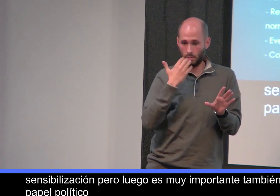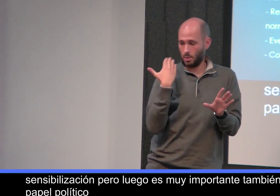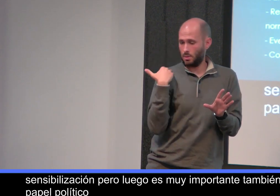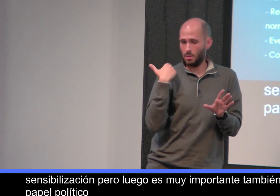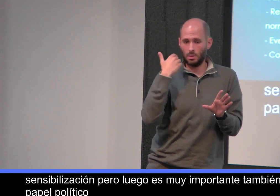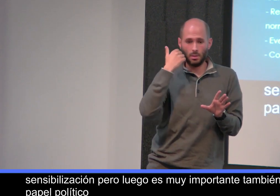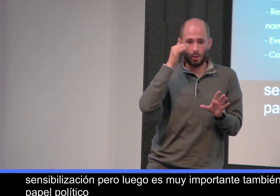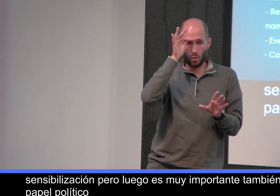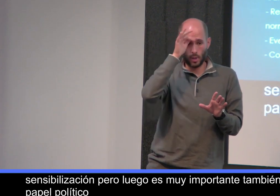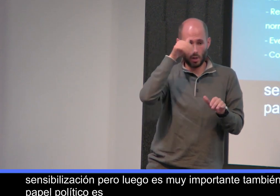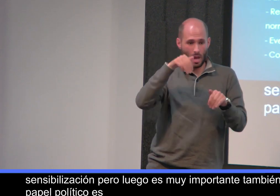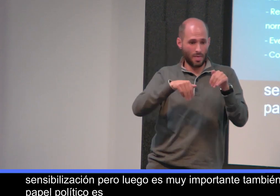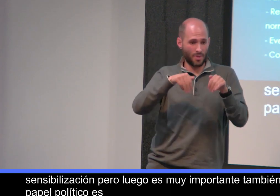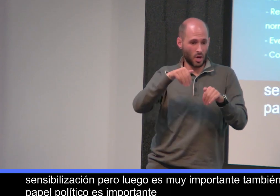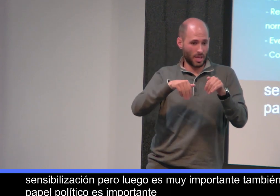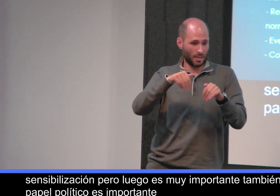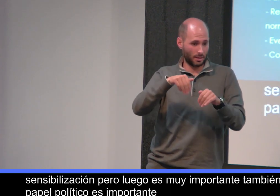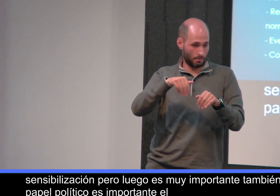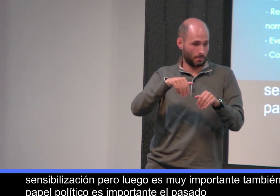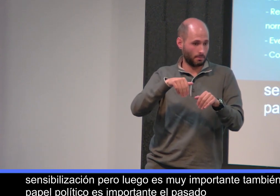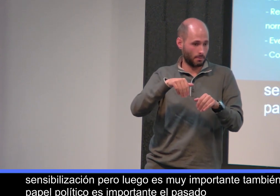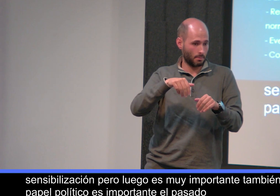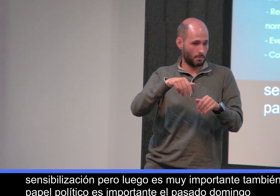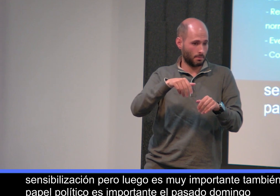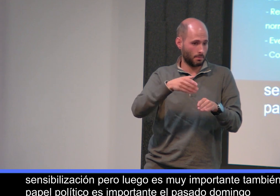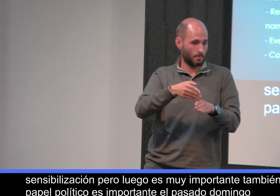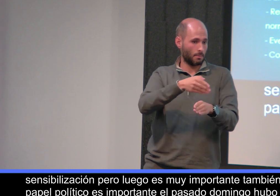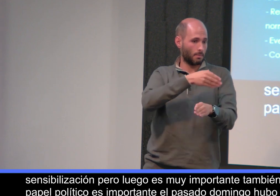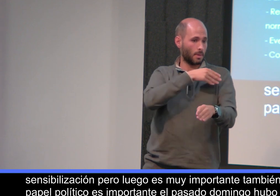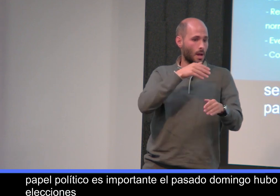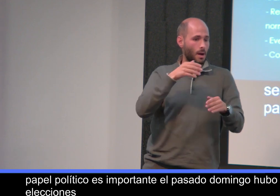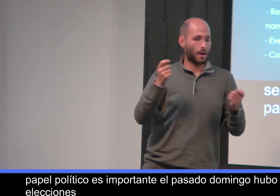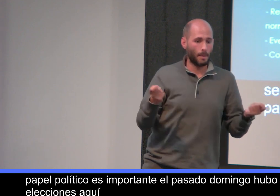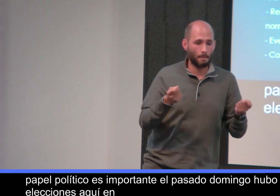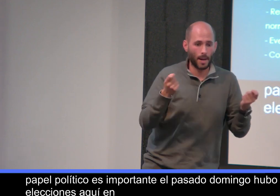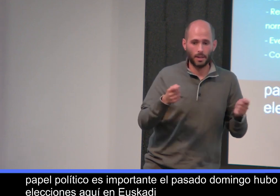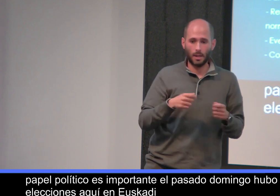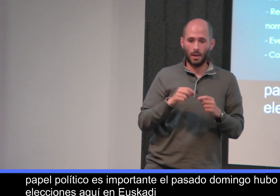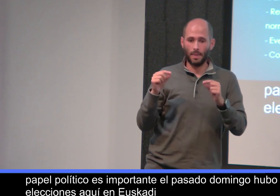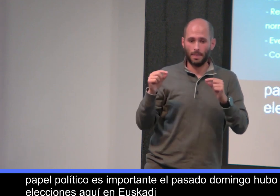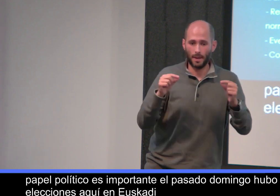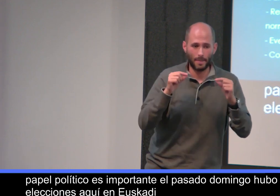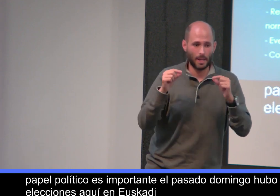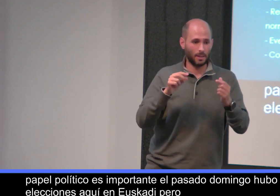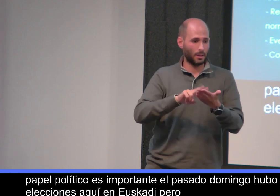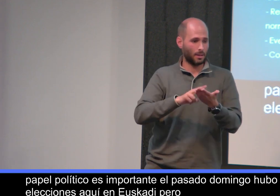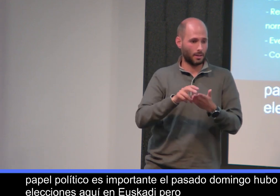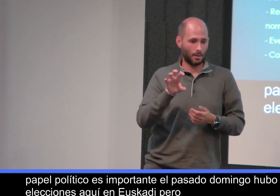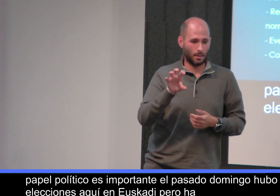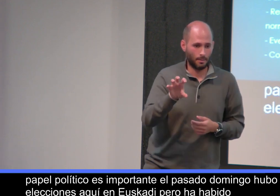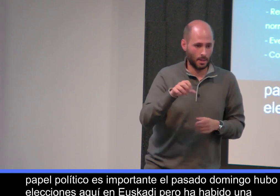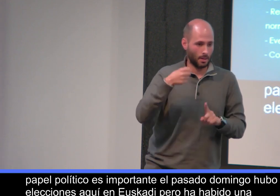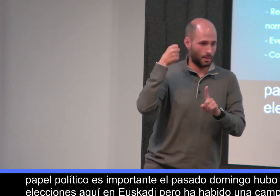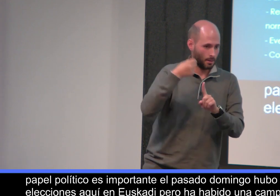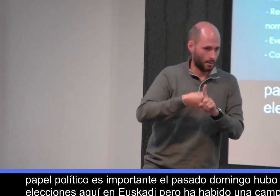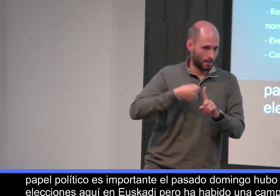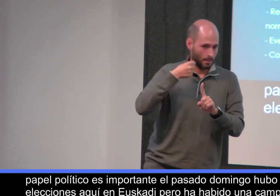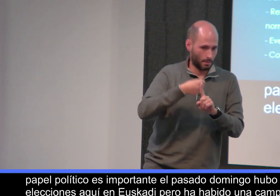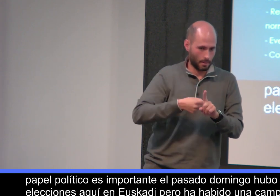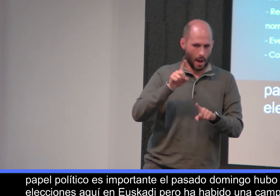Es importante, el pasado domingo hubo elecciones aquí en Euskadi, pero ha habido una campaña, unos debates políticos,